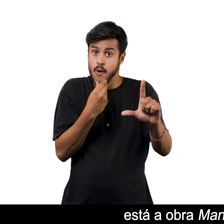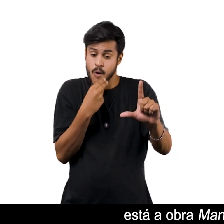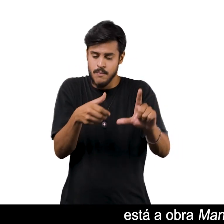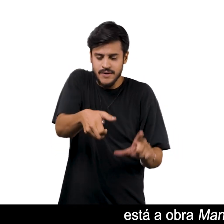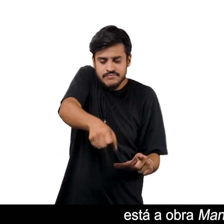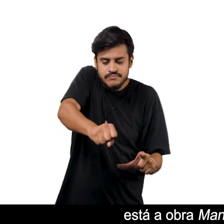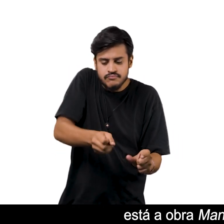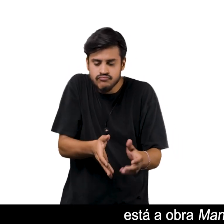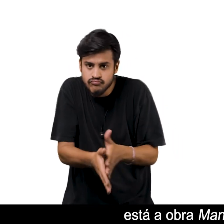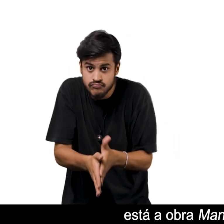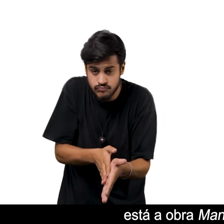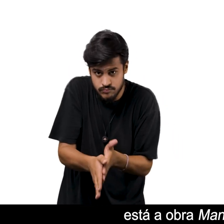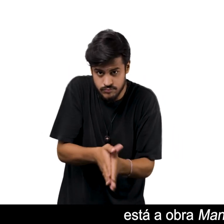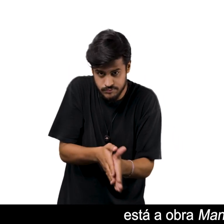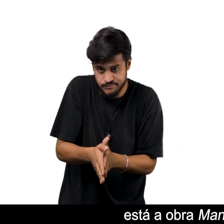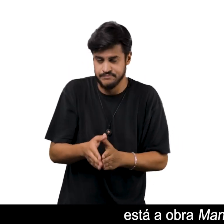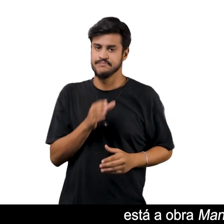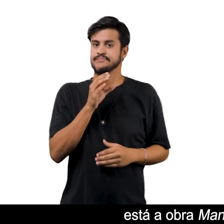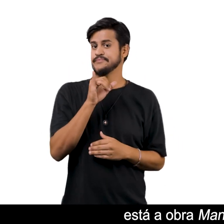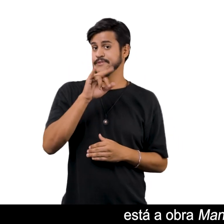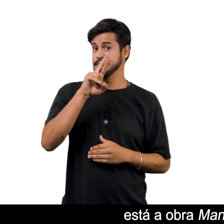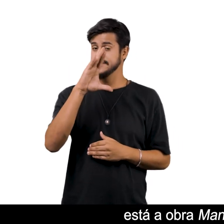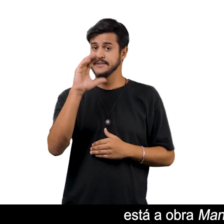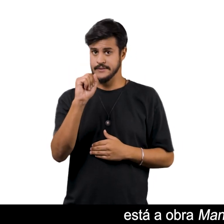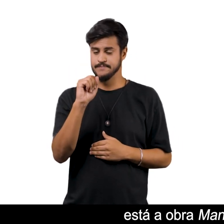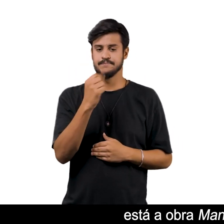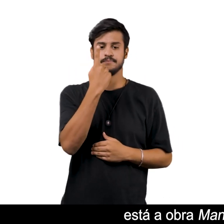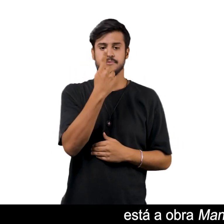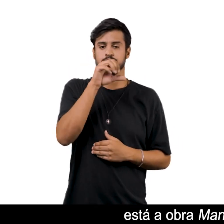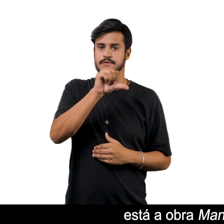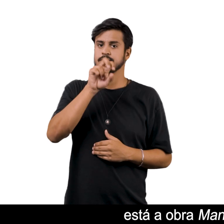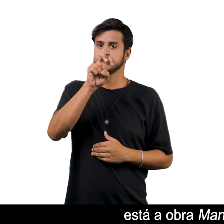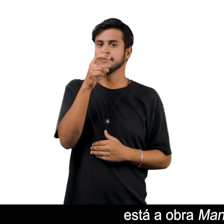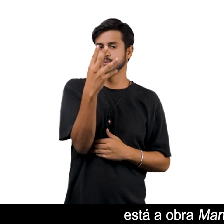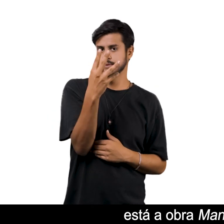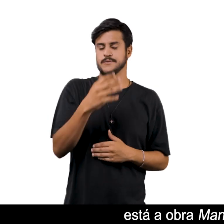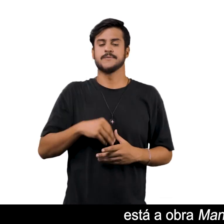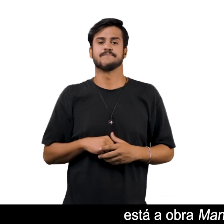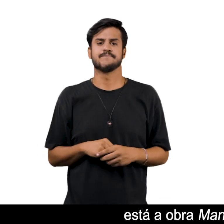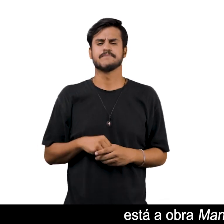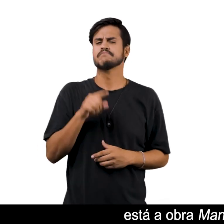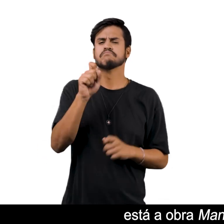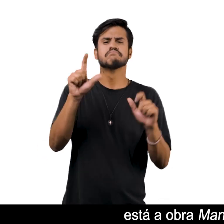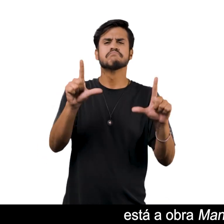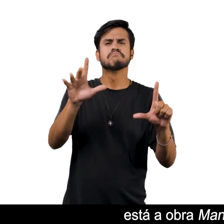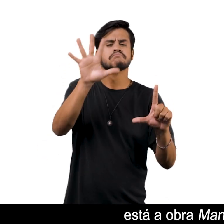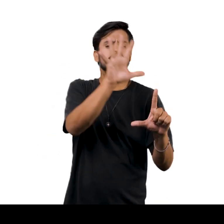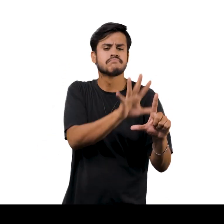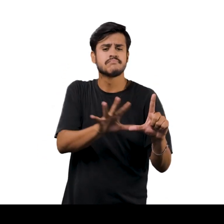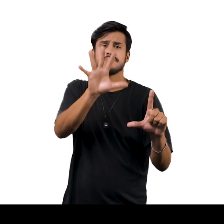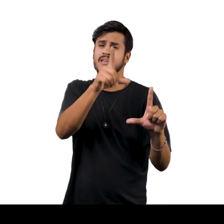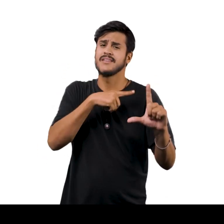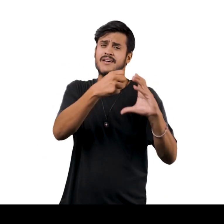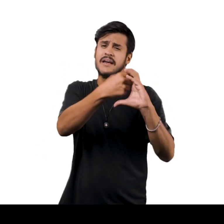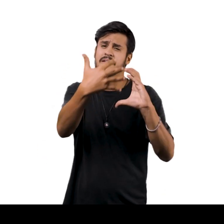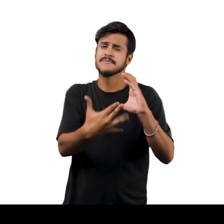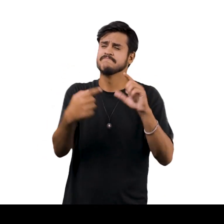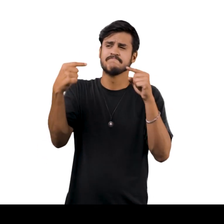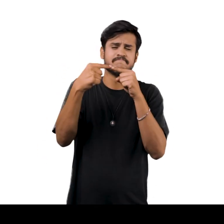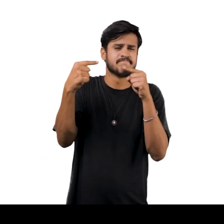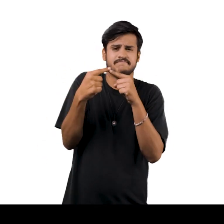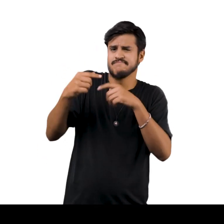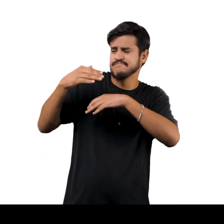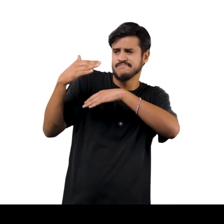Basin Homem em um Lavatório Circa 1954 Que nos traz